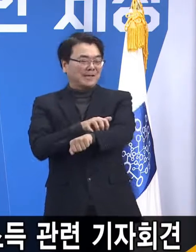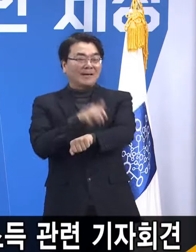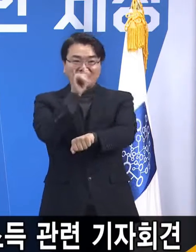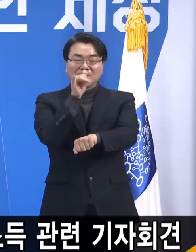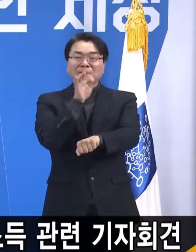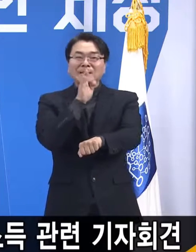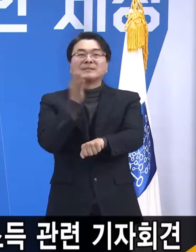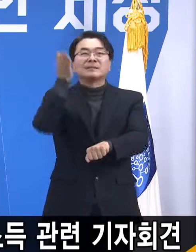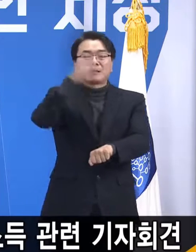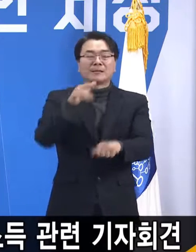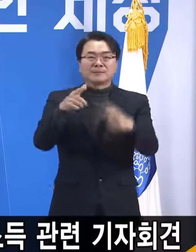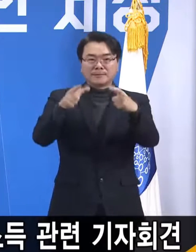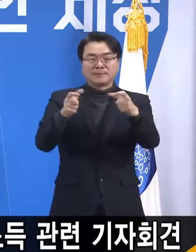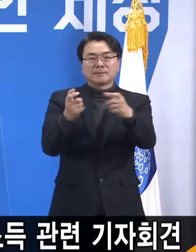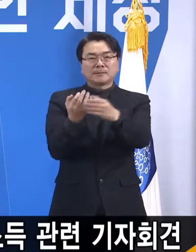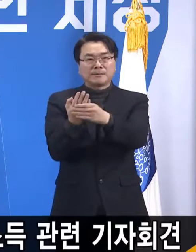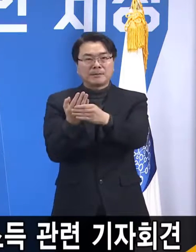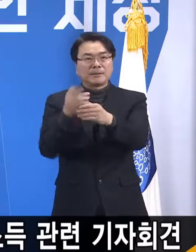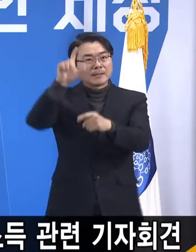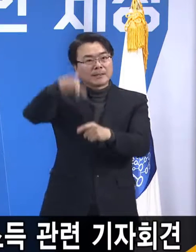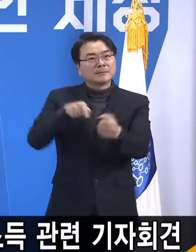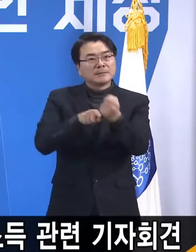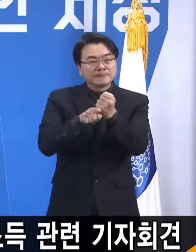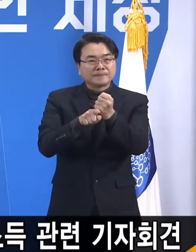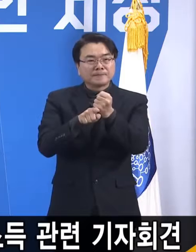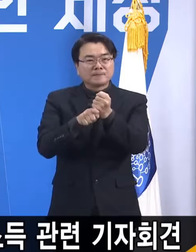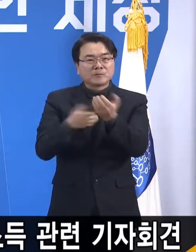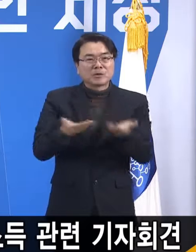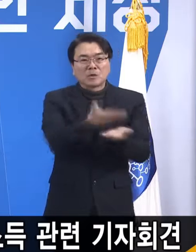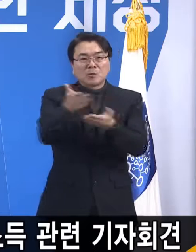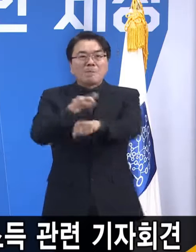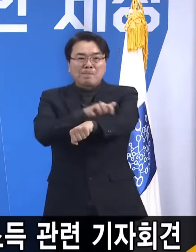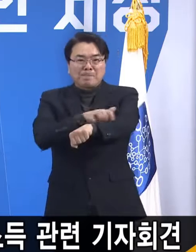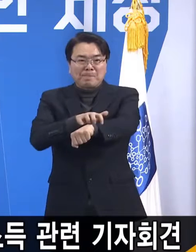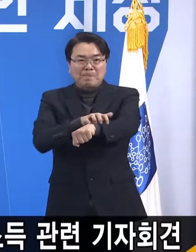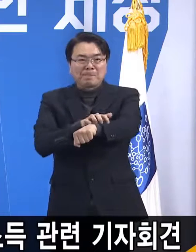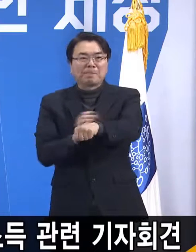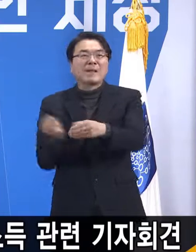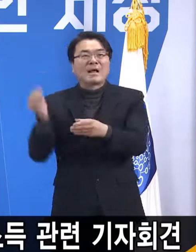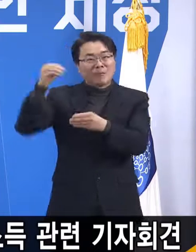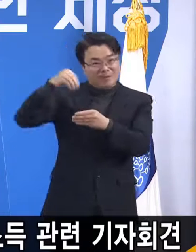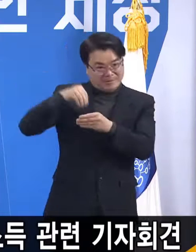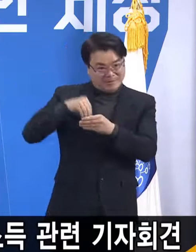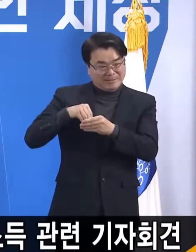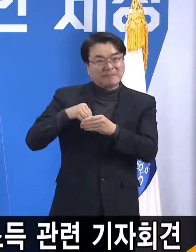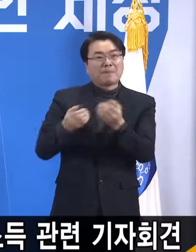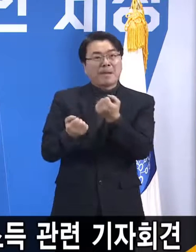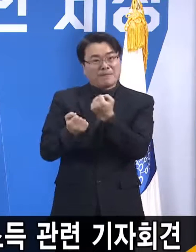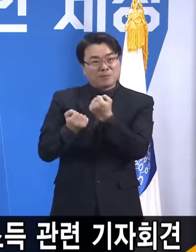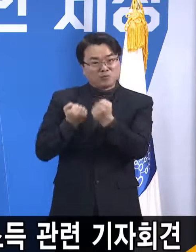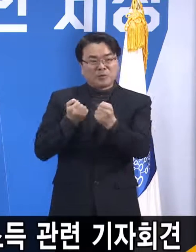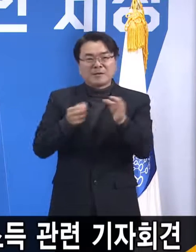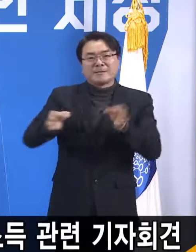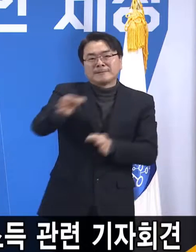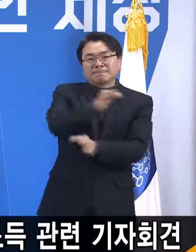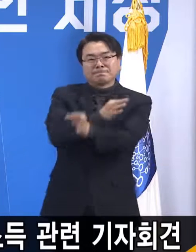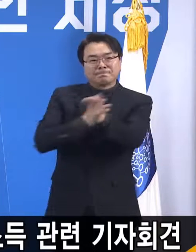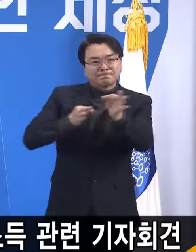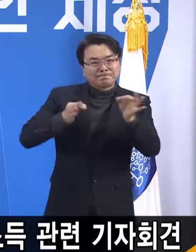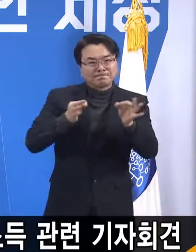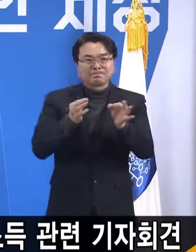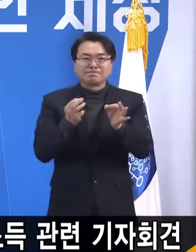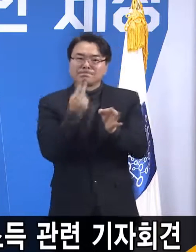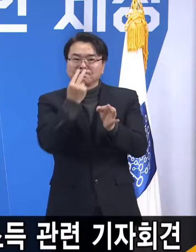그러나 지역화폐는 소비자의 불편함을 담보로 우리 경제 생태계 1차 경제